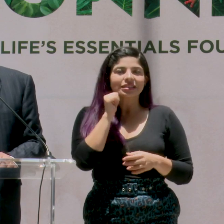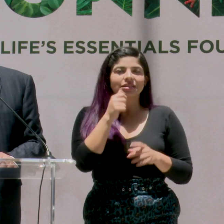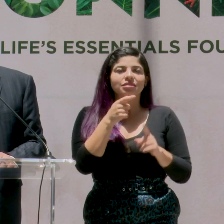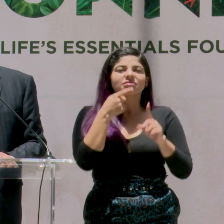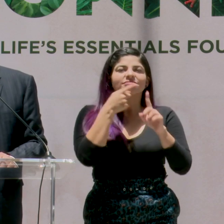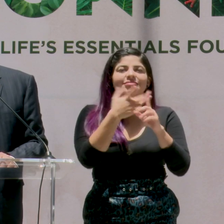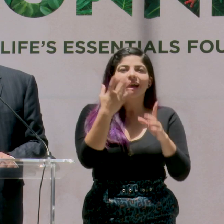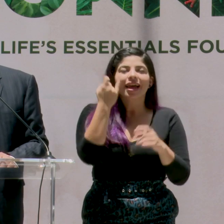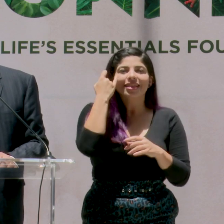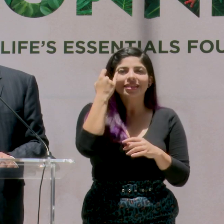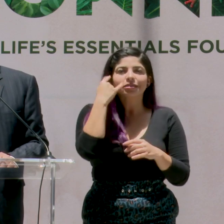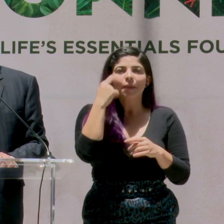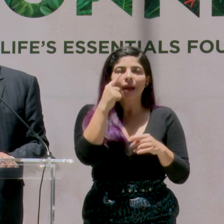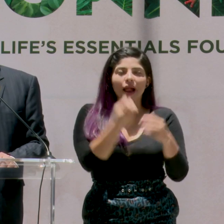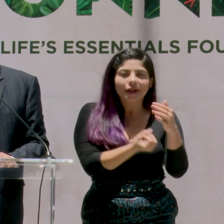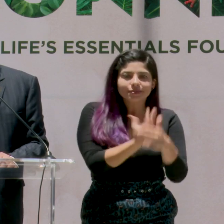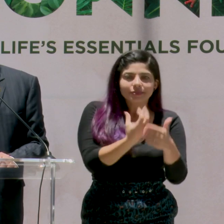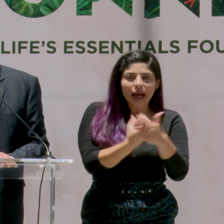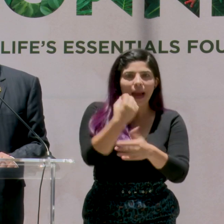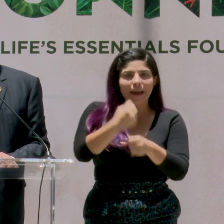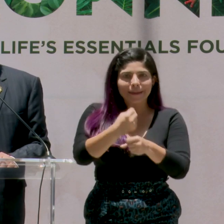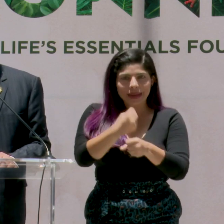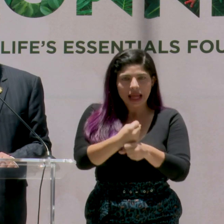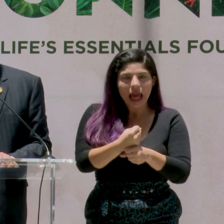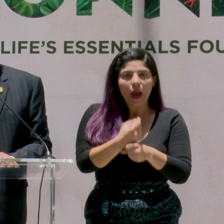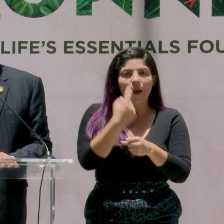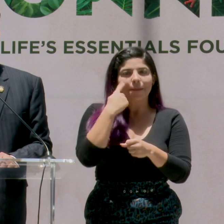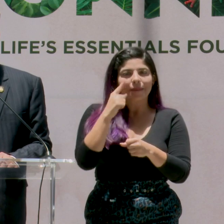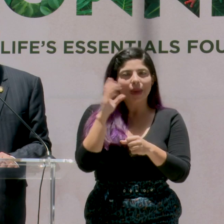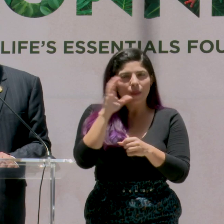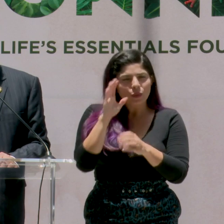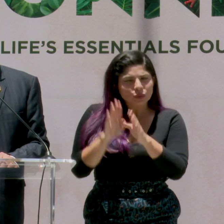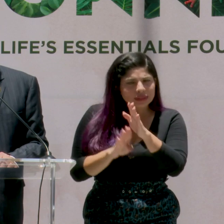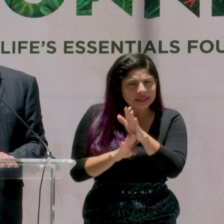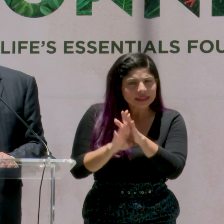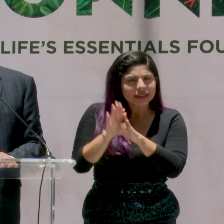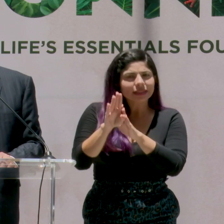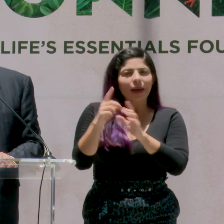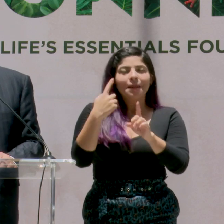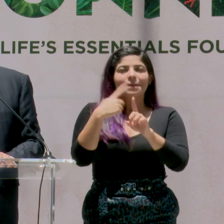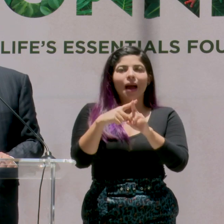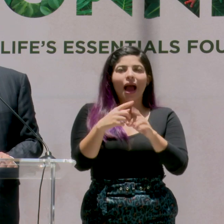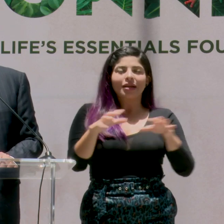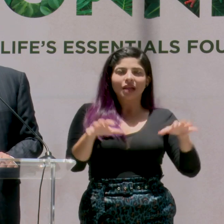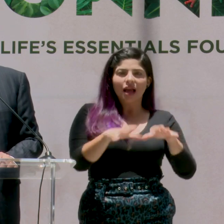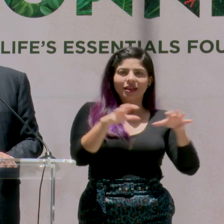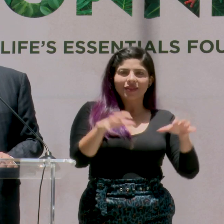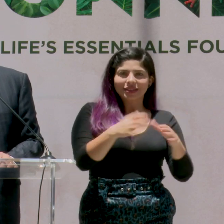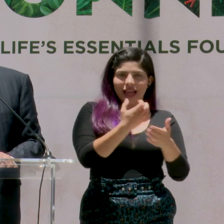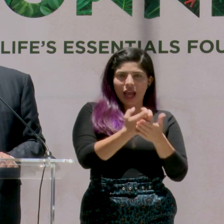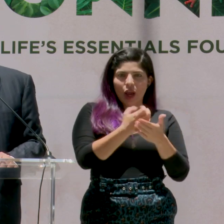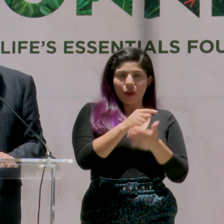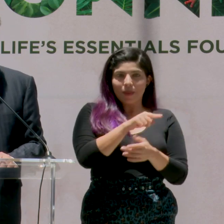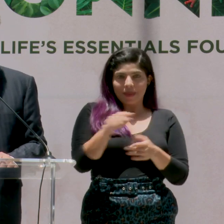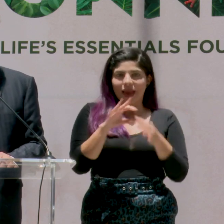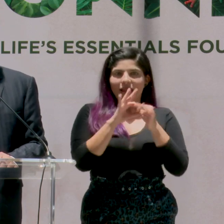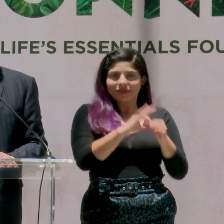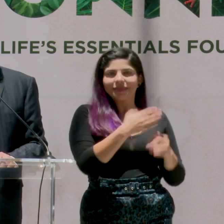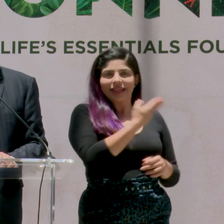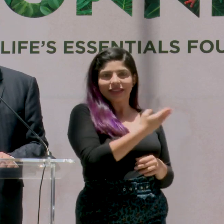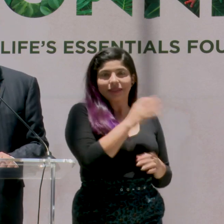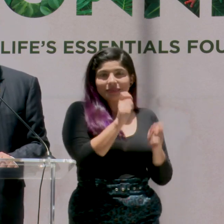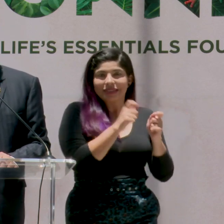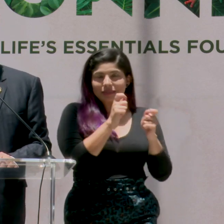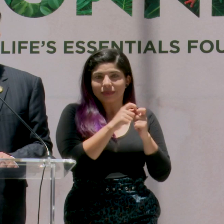iniciativas de generación de empleo, de las iniciativas de crecimiento y las iniciativas para la reactivación de la economía, en este